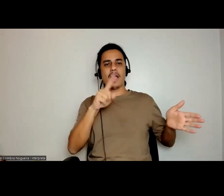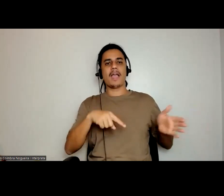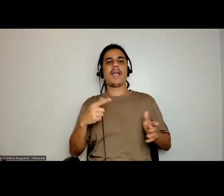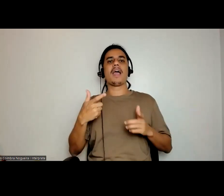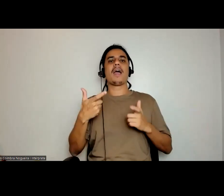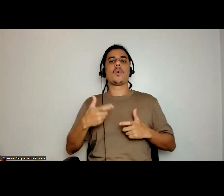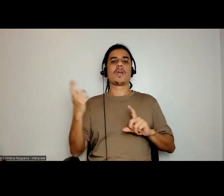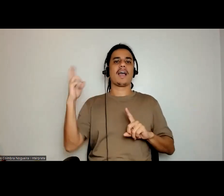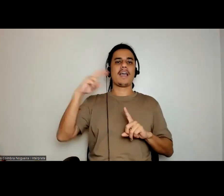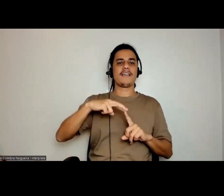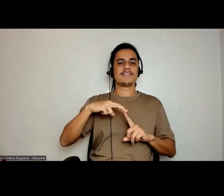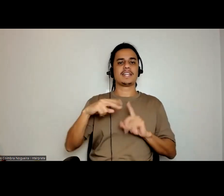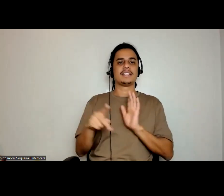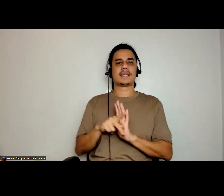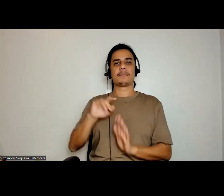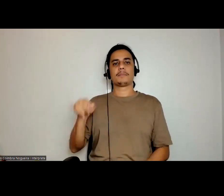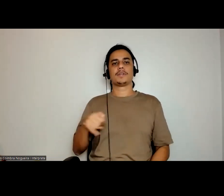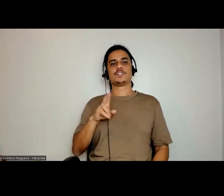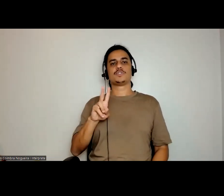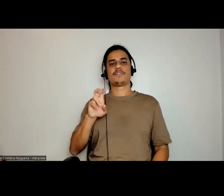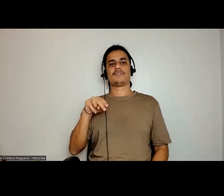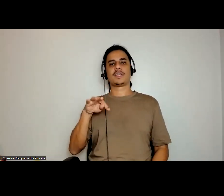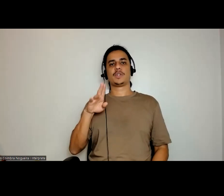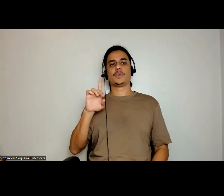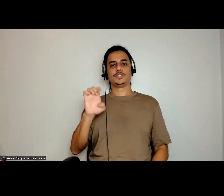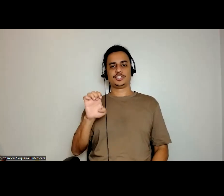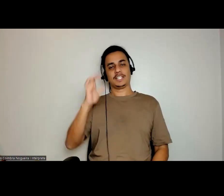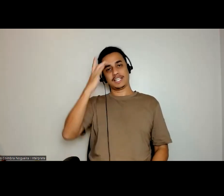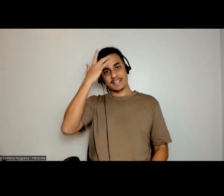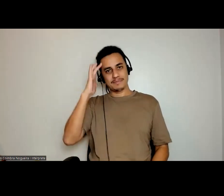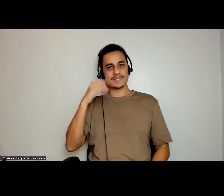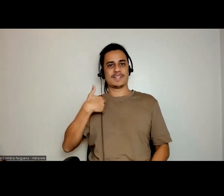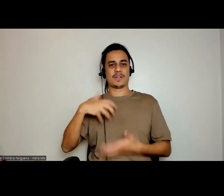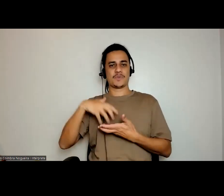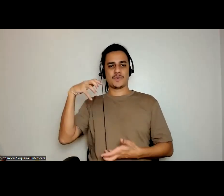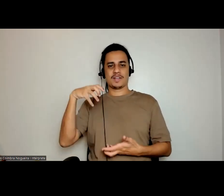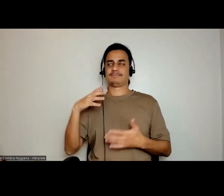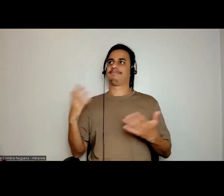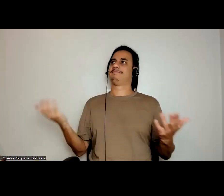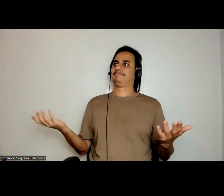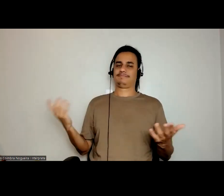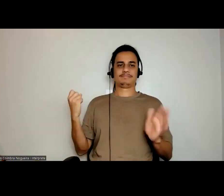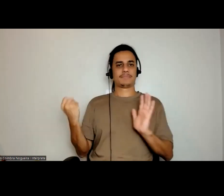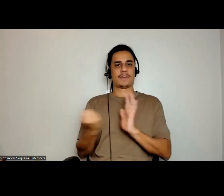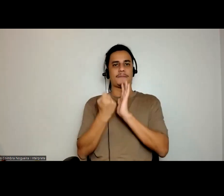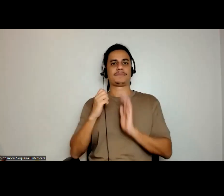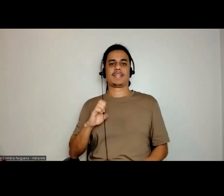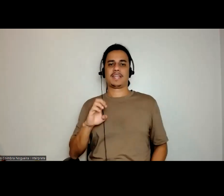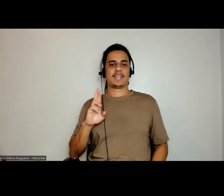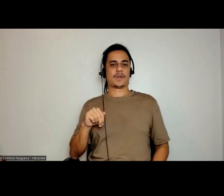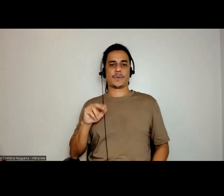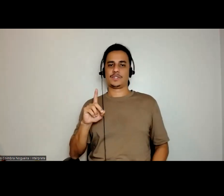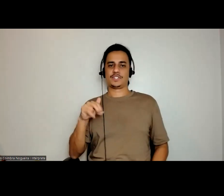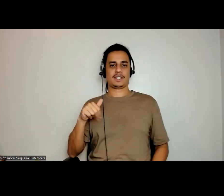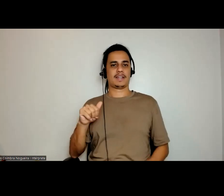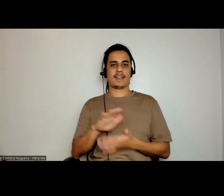referência da juventude e dos mais velhos localmente. Pronto. Caiu a Irundina, não foi eleita, foi eleita ao